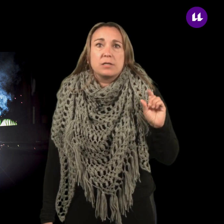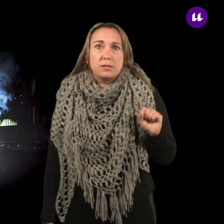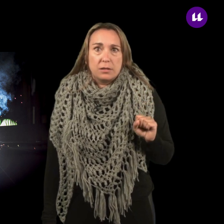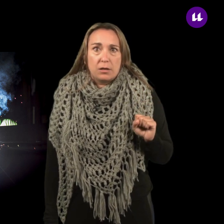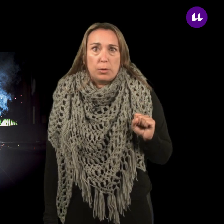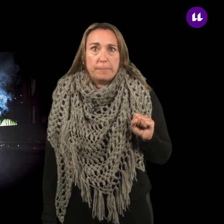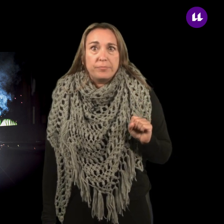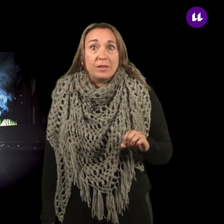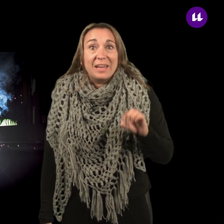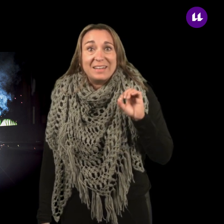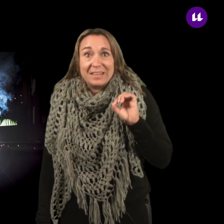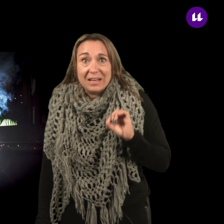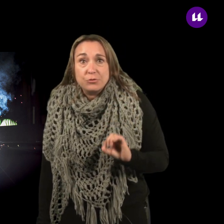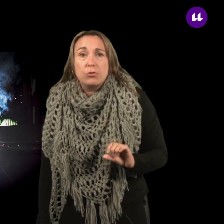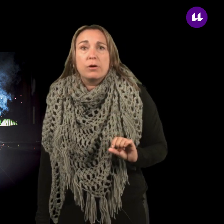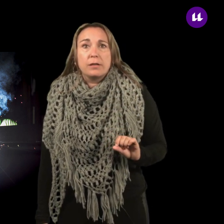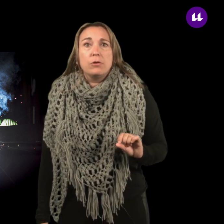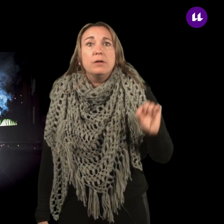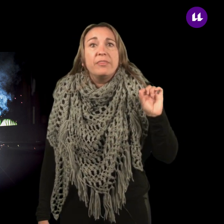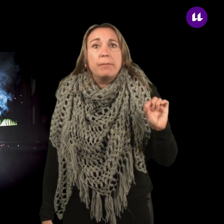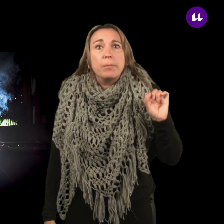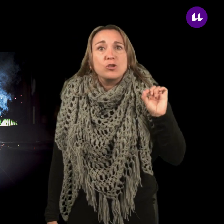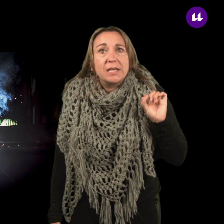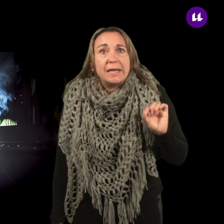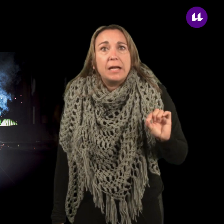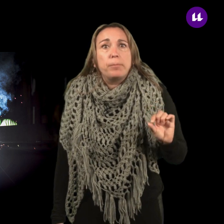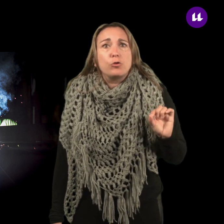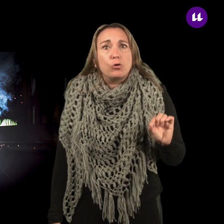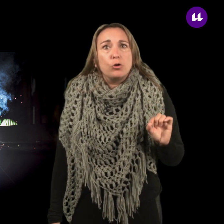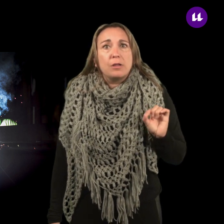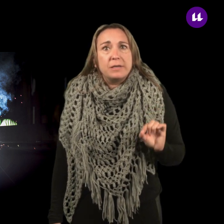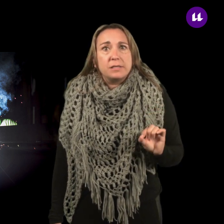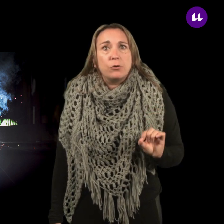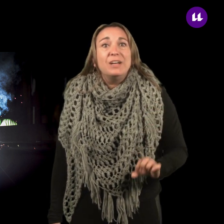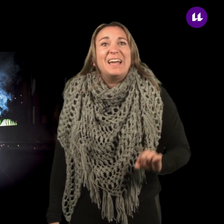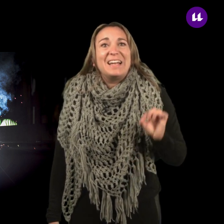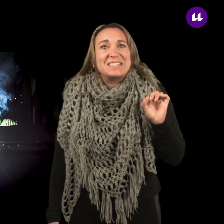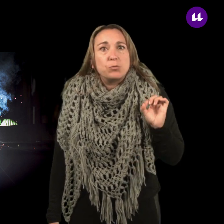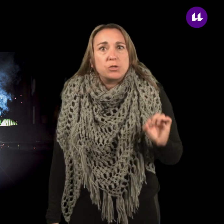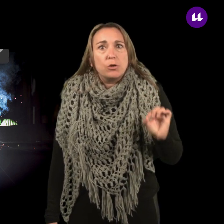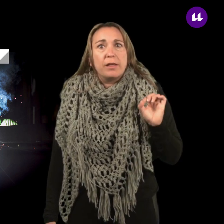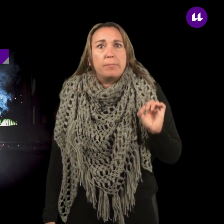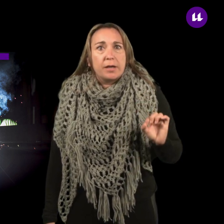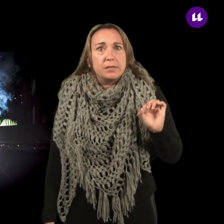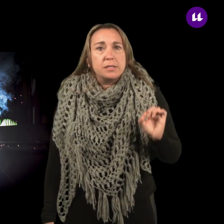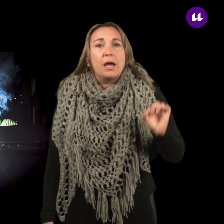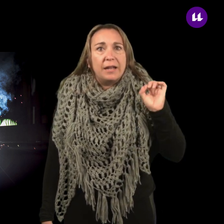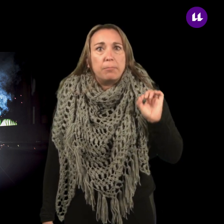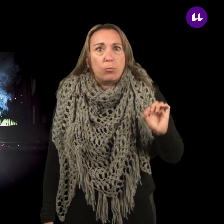accidentado. En este caso en concreto, debemos seguir el protocolo establecido en las situaciones de emergencia en el manual